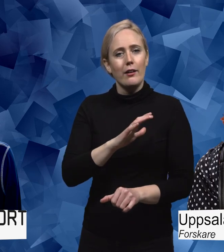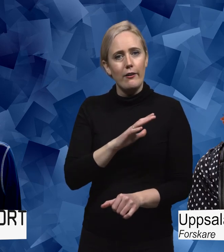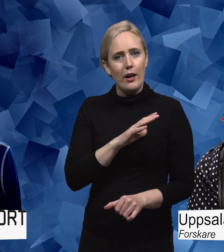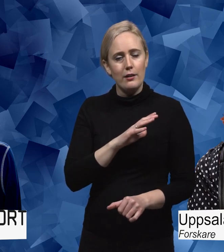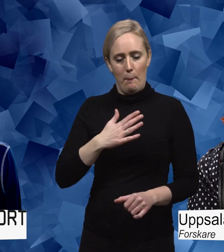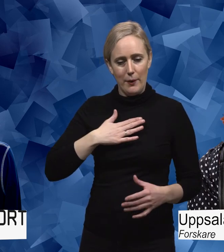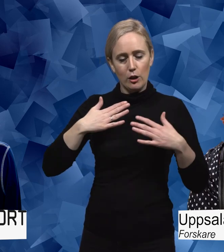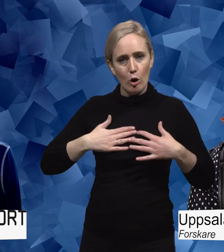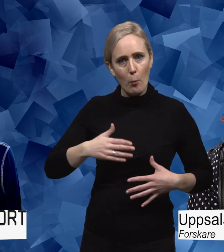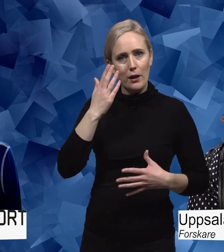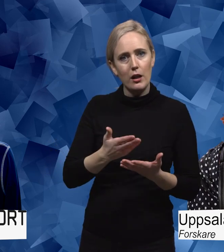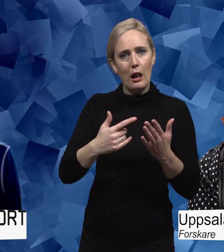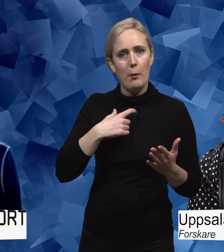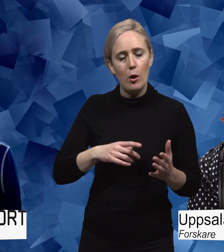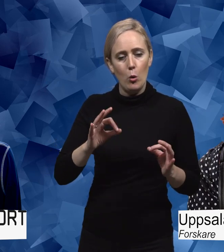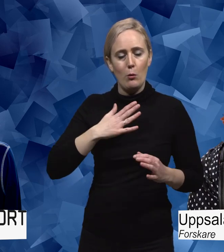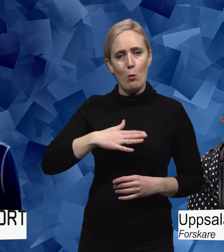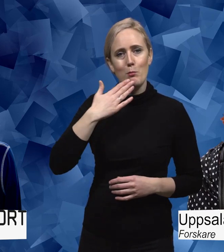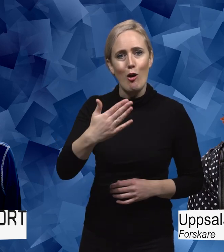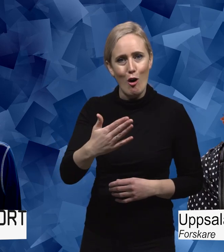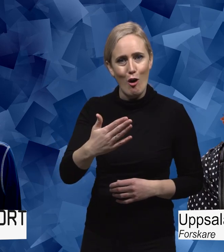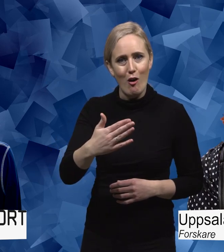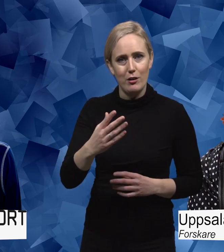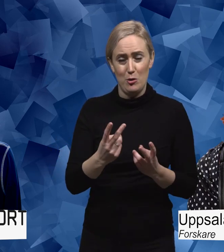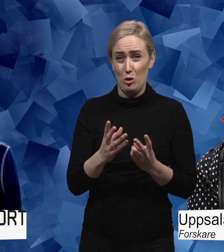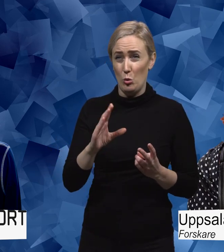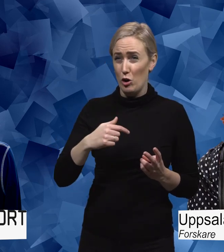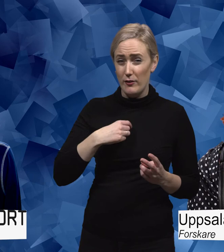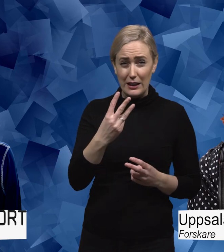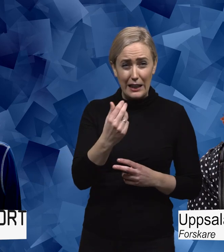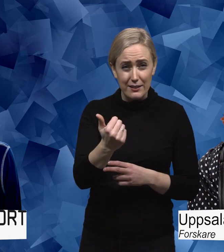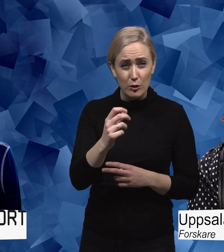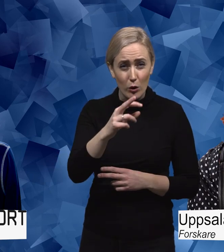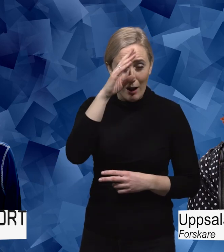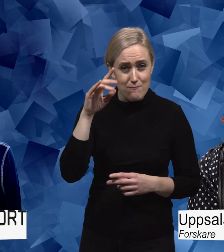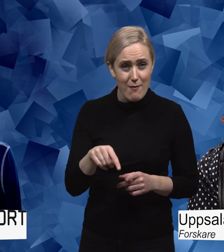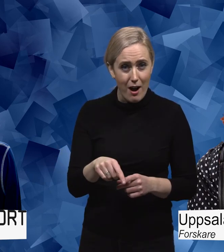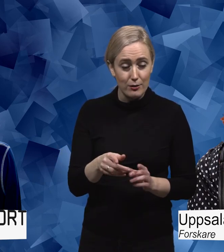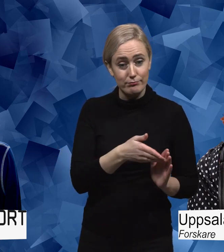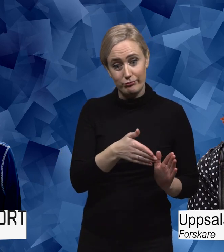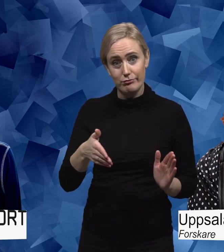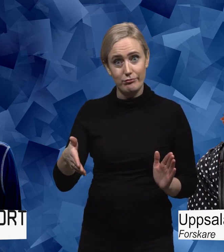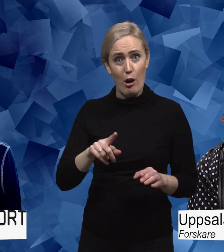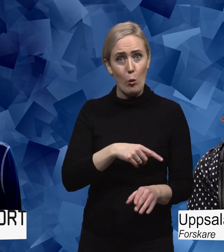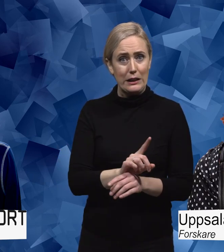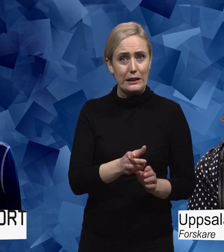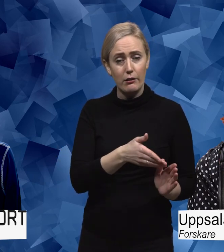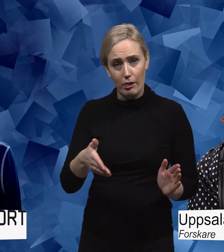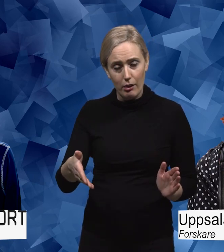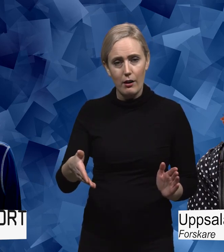hjälpa mig att må bra. Så att det var lång tid. Då var jag ju 36. Så att jag skulle inte ha förstått vad du menar innan